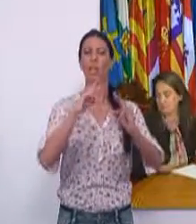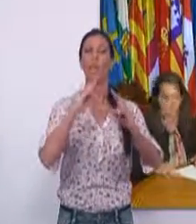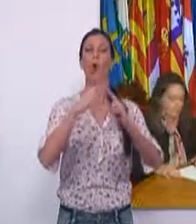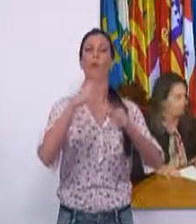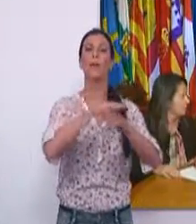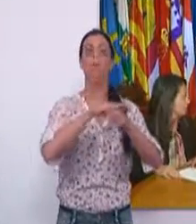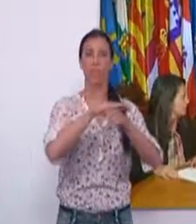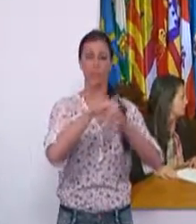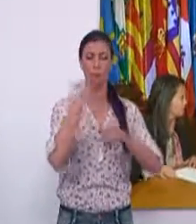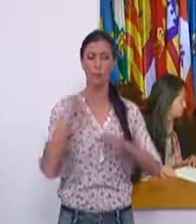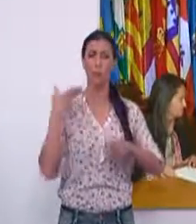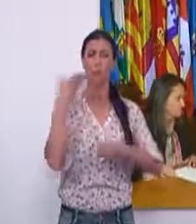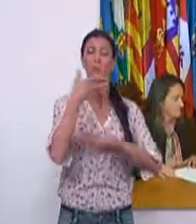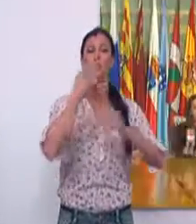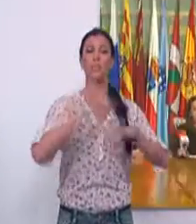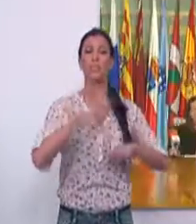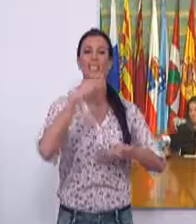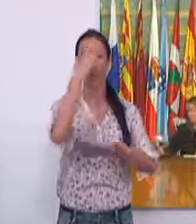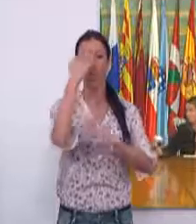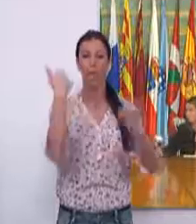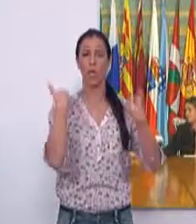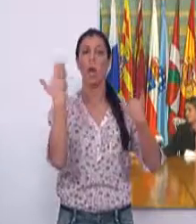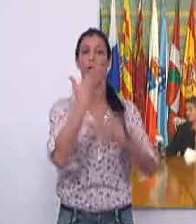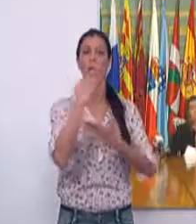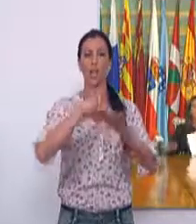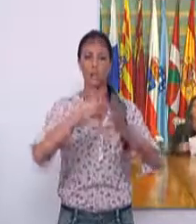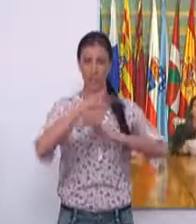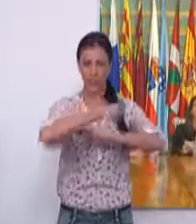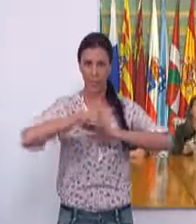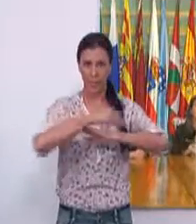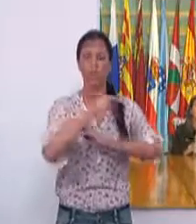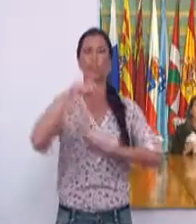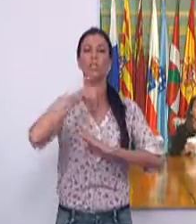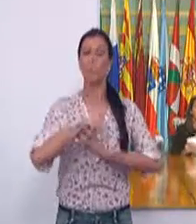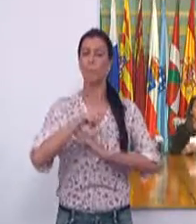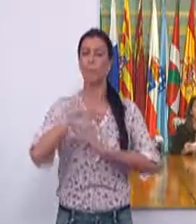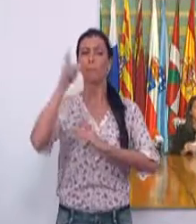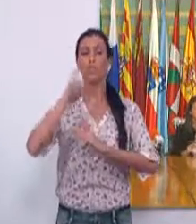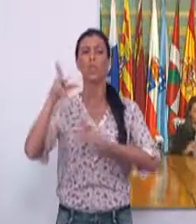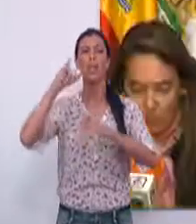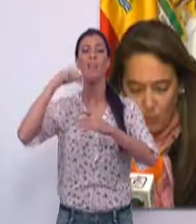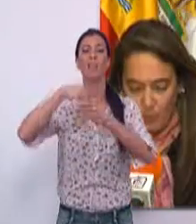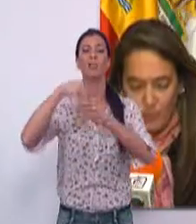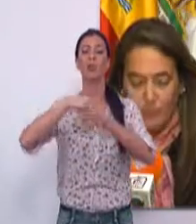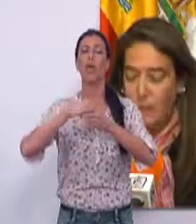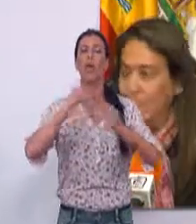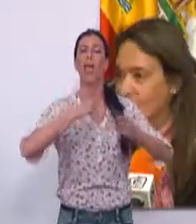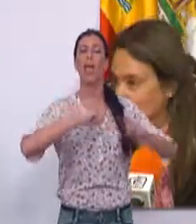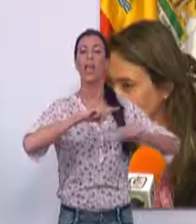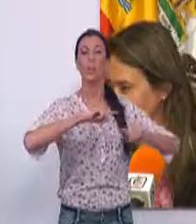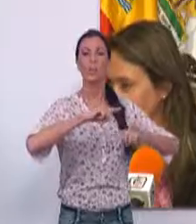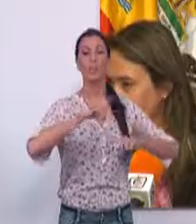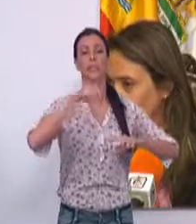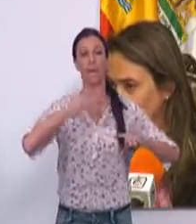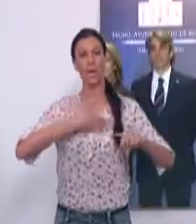acto han estado presentes el titular del Colegio de Arquitectos, así como miembros de la Ejecutiva, junto con la